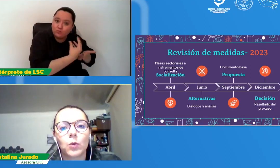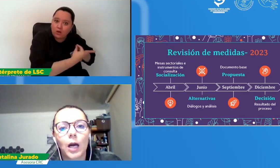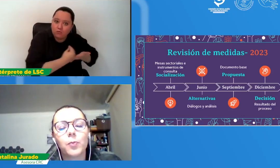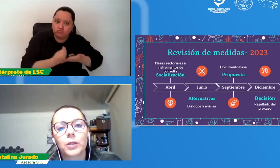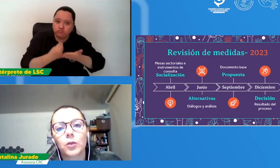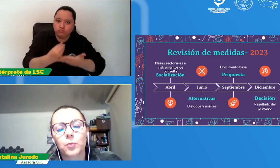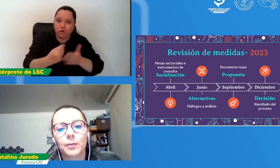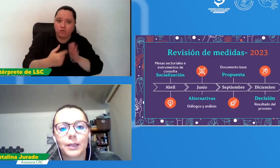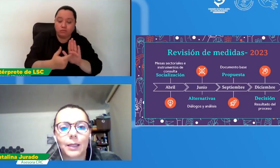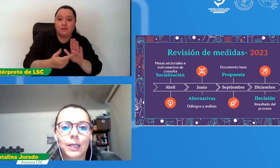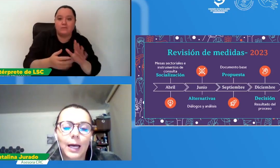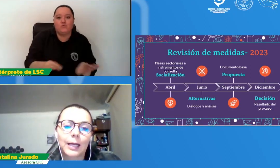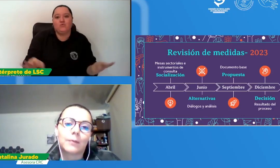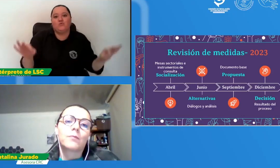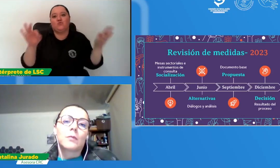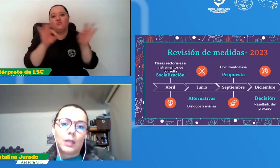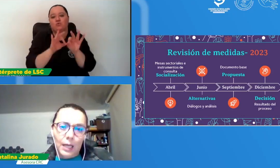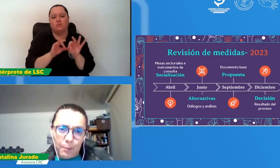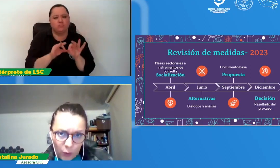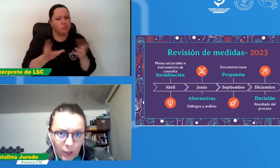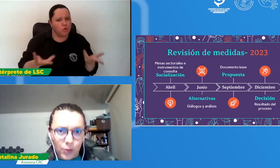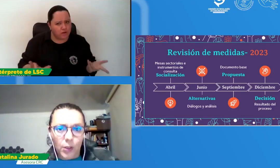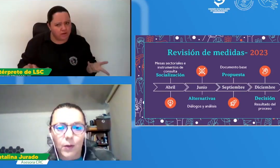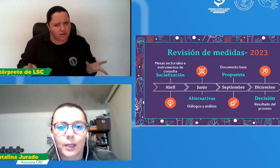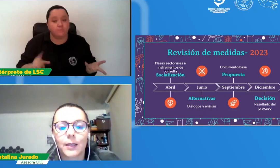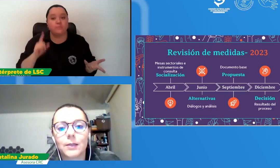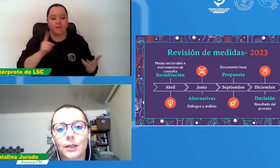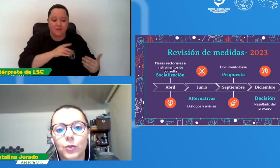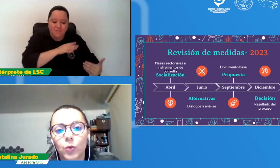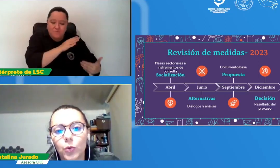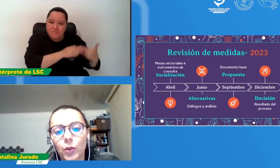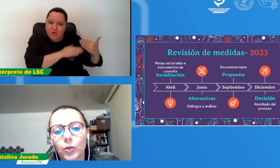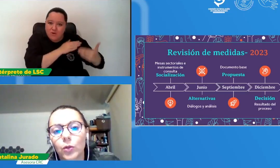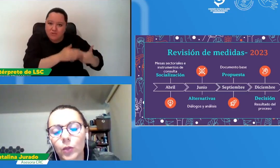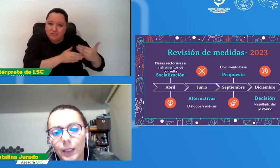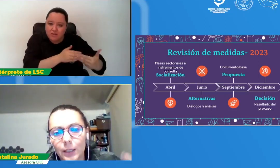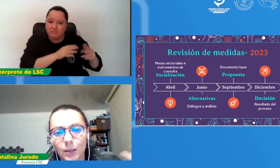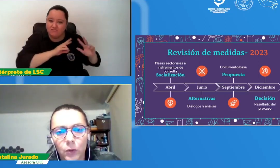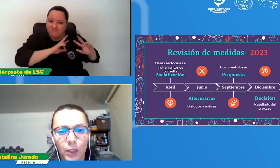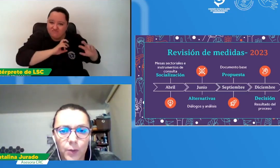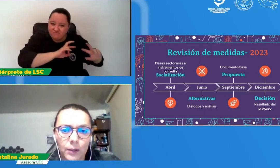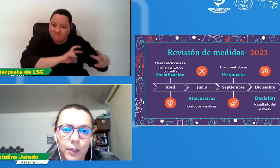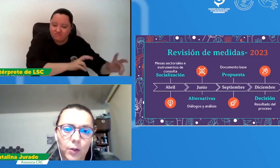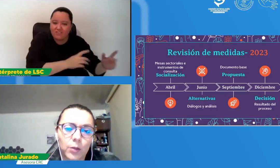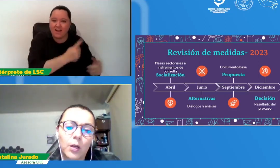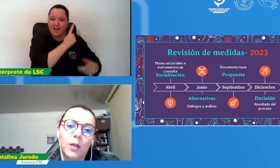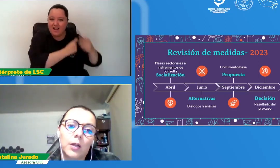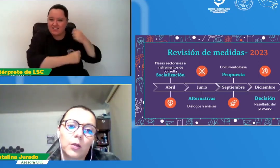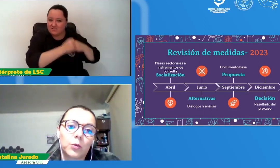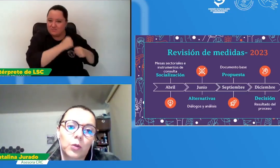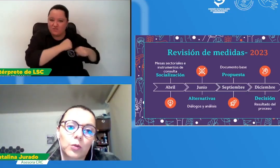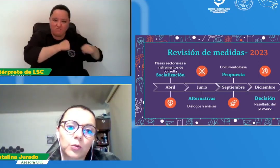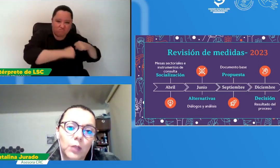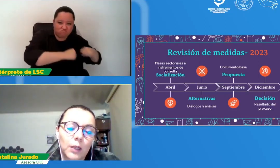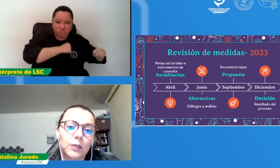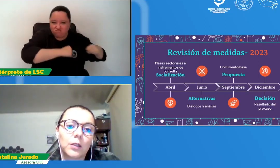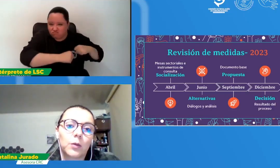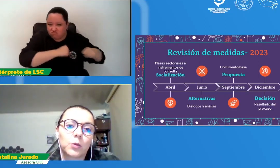lado, porque nos permite anclar el proceso que viene desde el estudio, todo lo que realizamos el año anterior junto con ustedes y junto